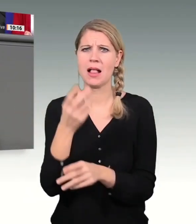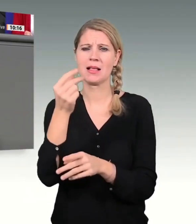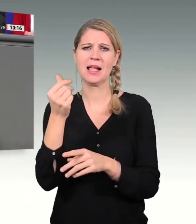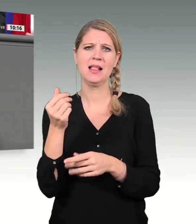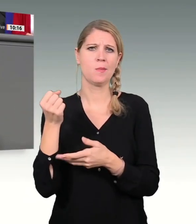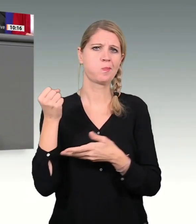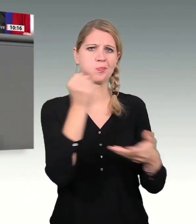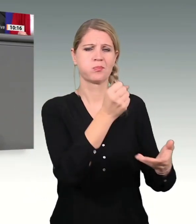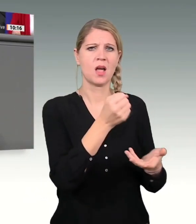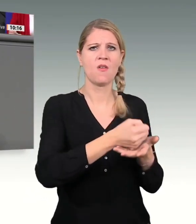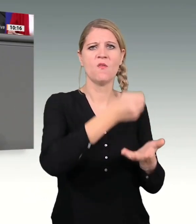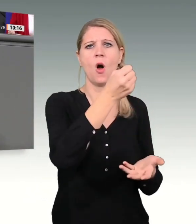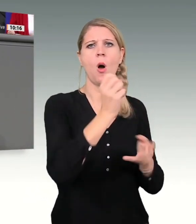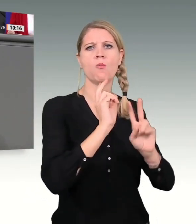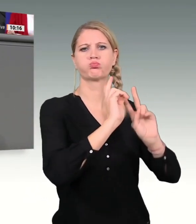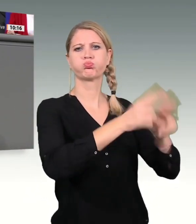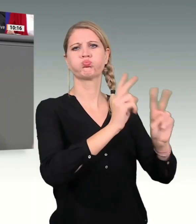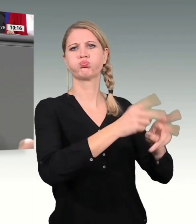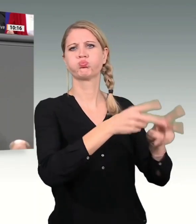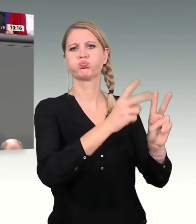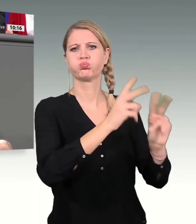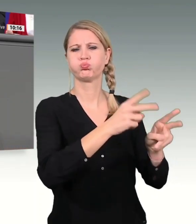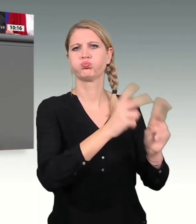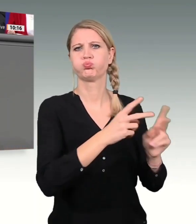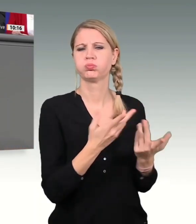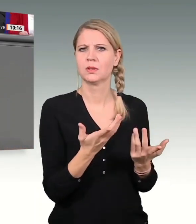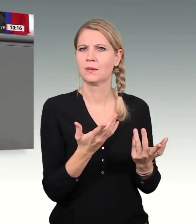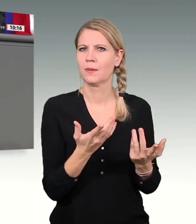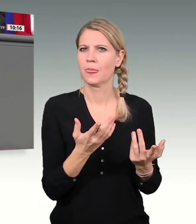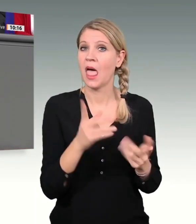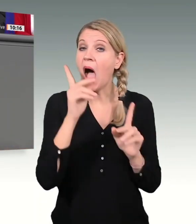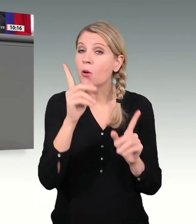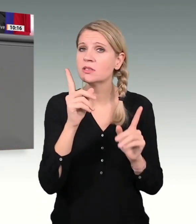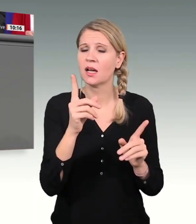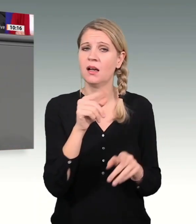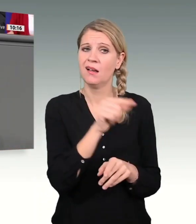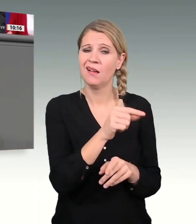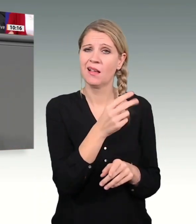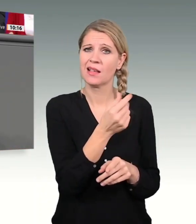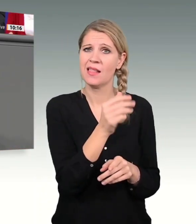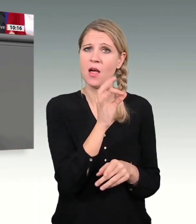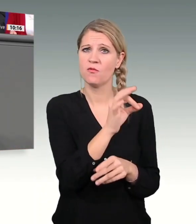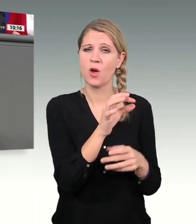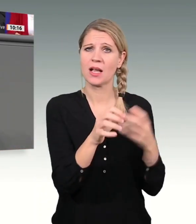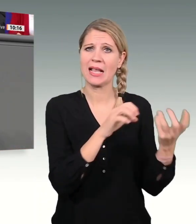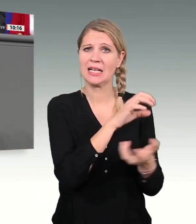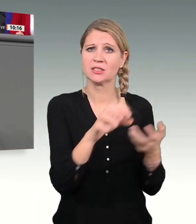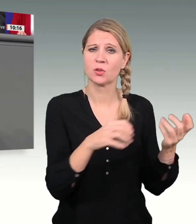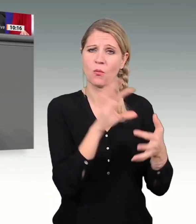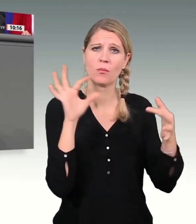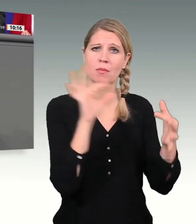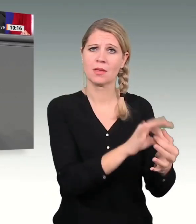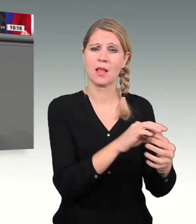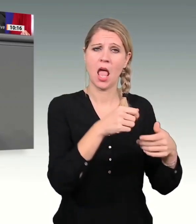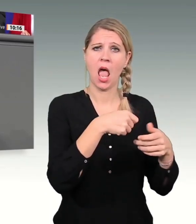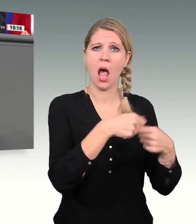diese Gelder überhaupt nicht für katastrophenbedingte Ausgaben verwenden. Und da bin ich schon froh, dass auch mittlerweile